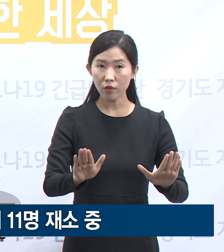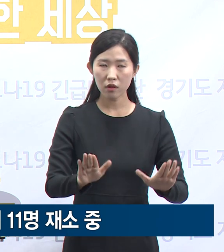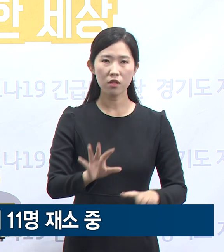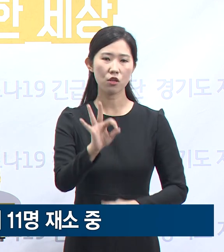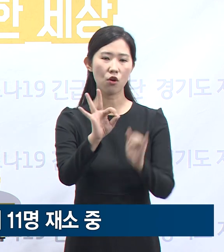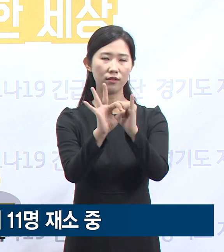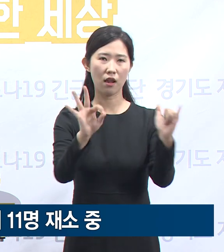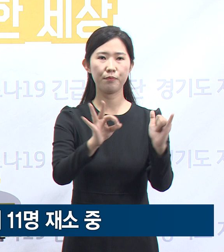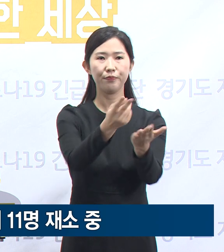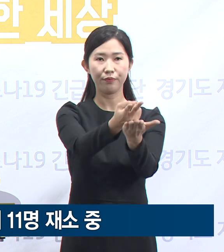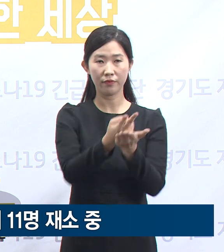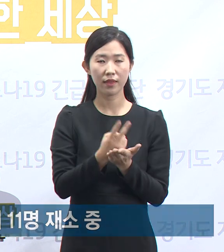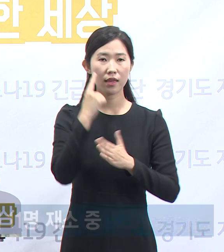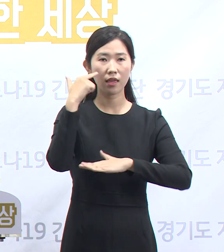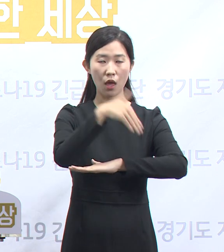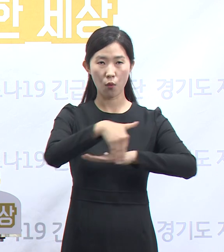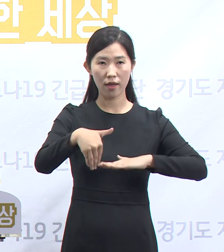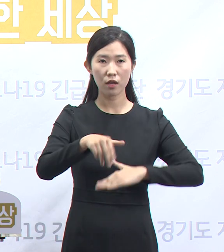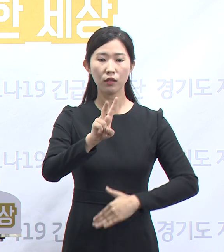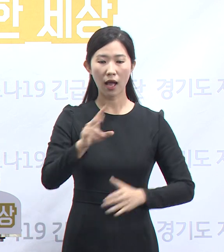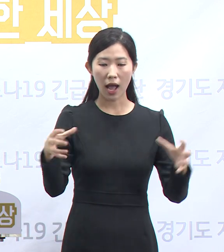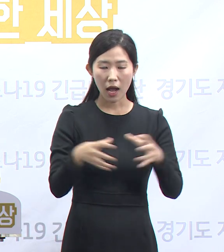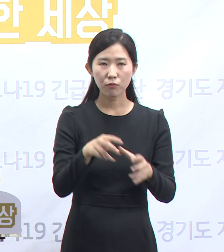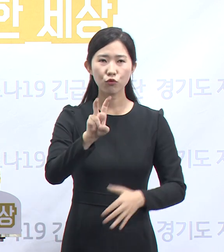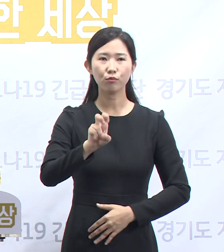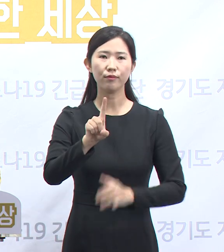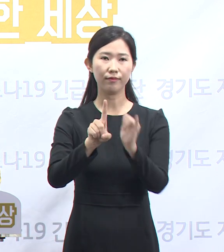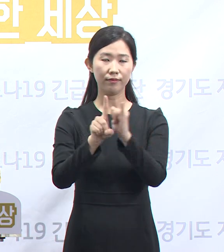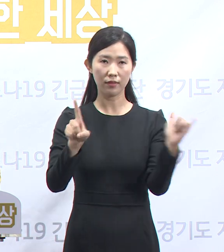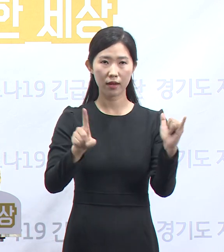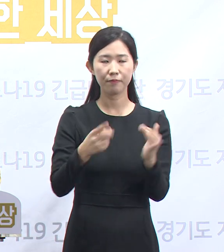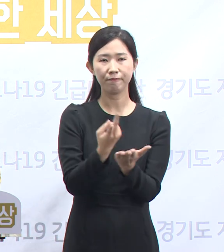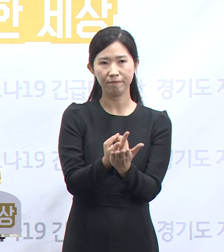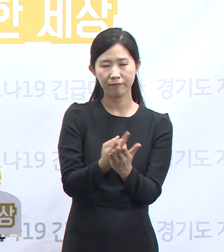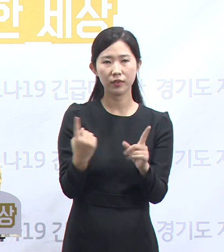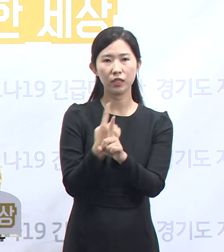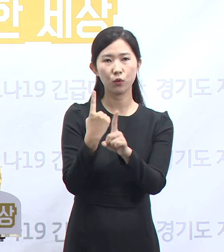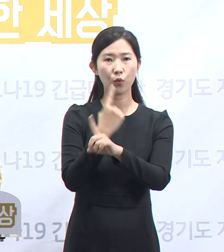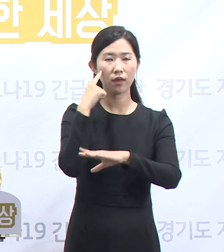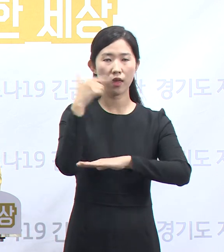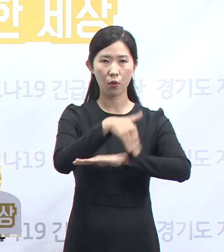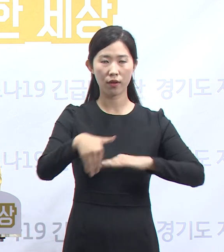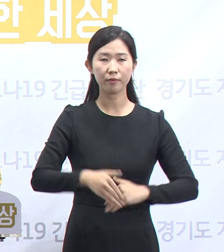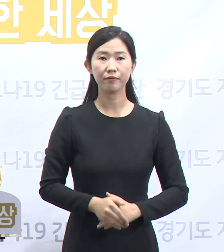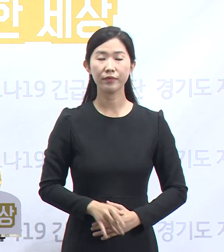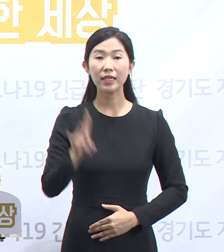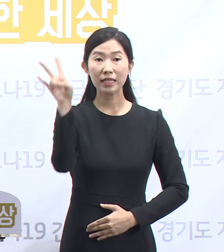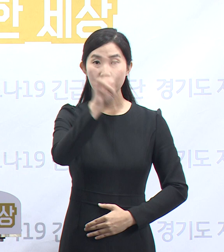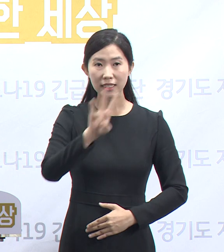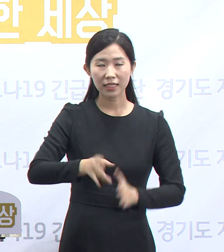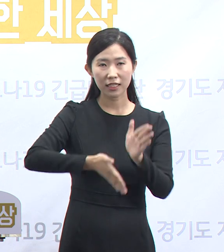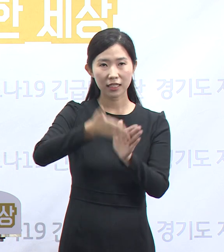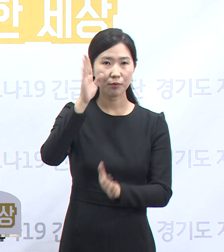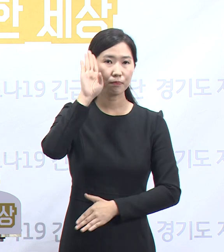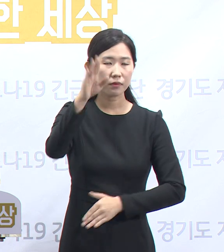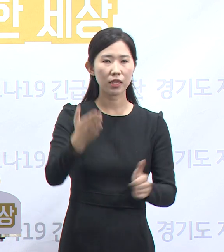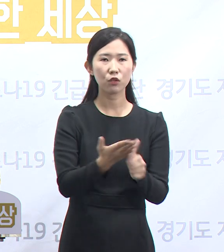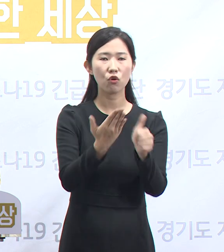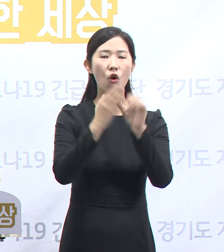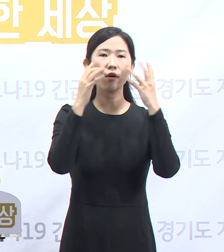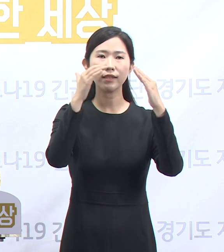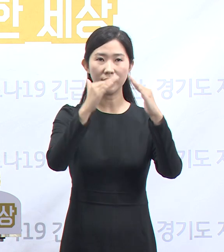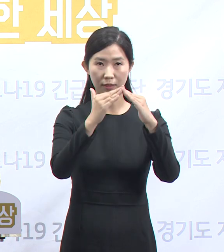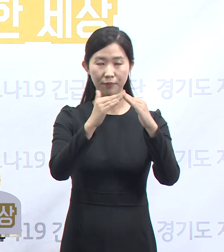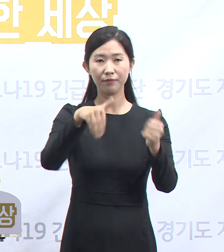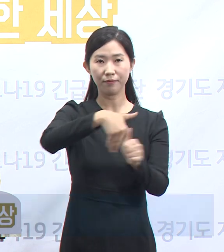입소 예정으로 총 21명이 재소 예정입니다. 시흥시 소재 미래키움 어린이집 확진 상황을 말씀드리겠습니다.